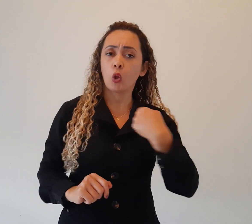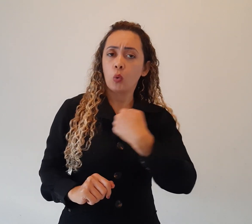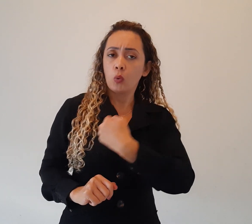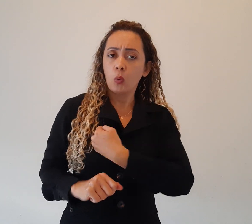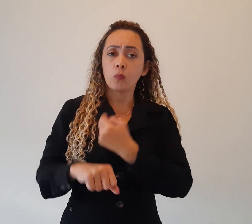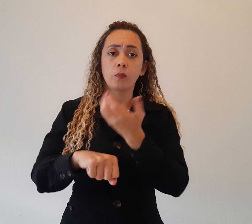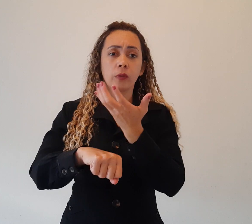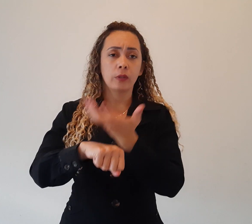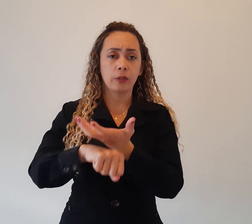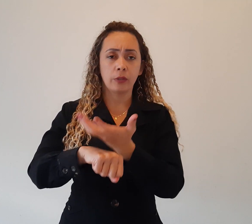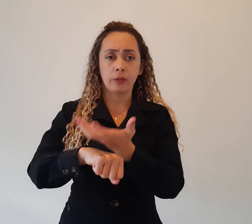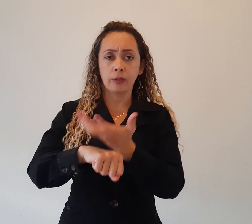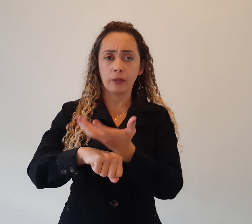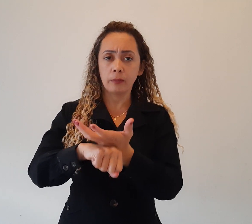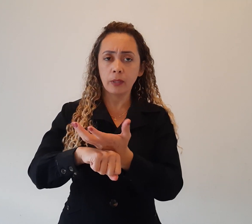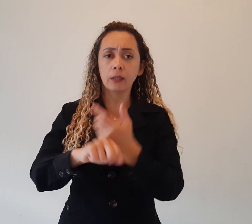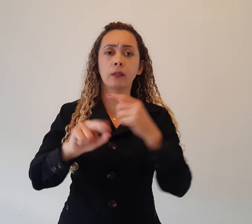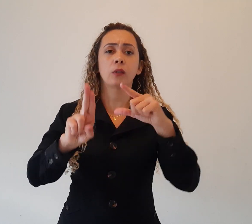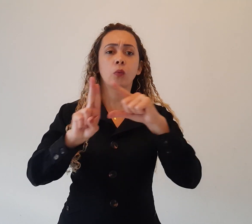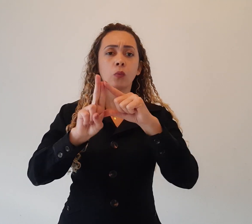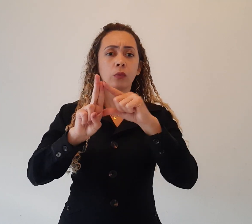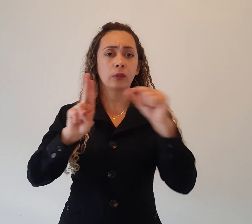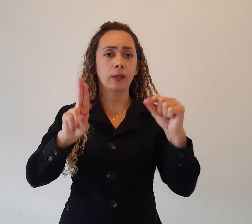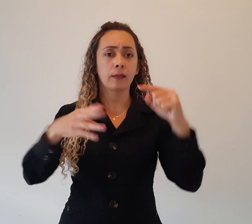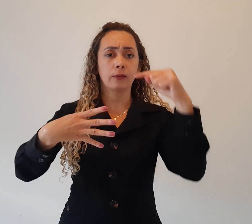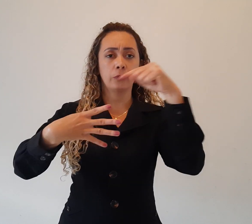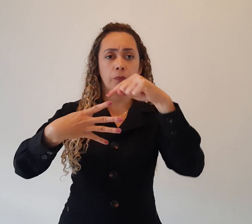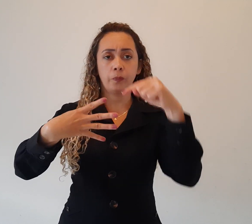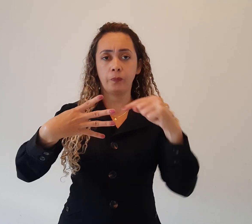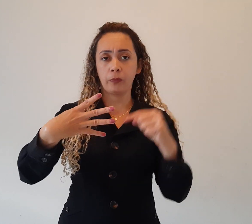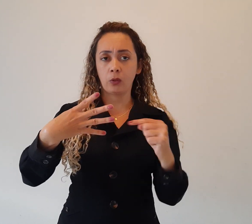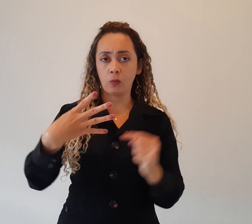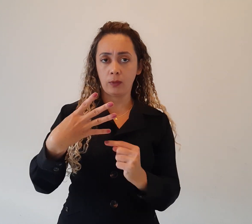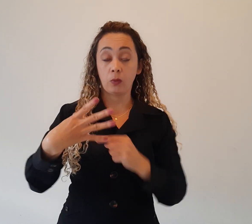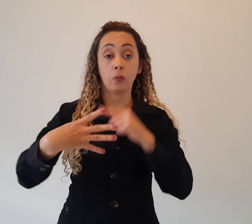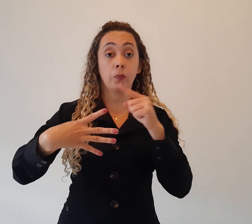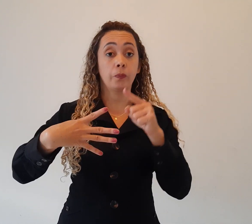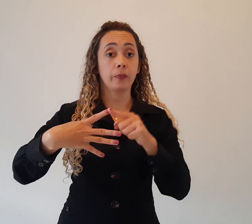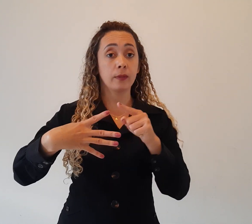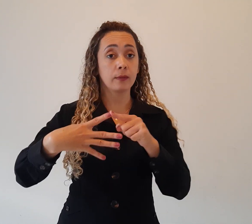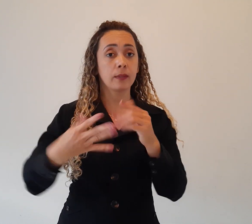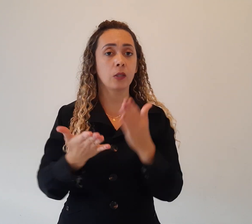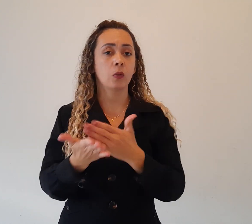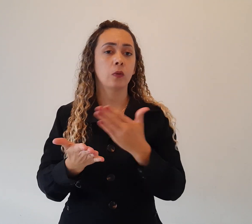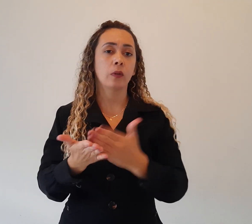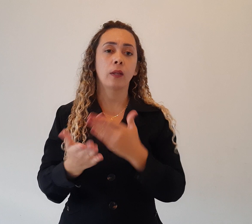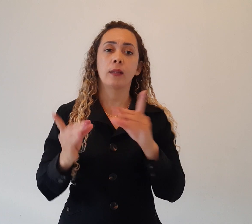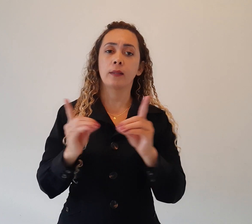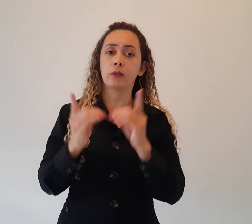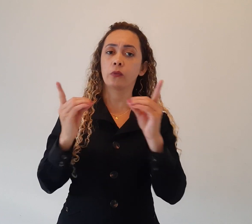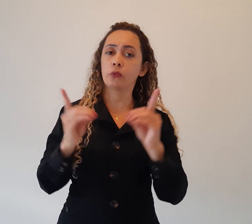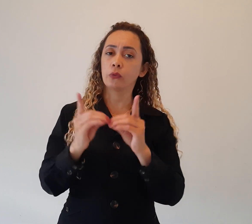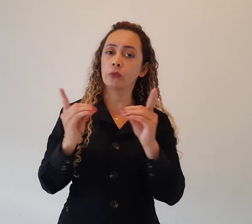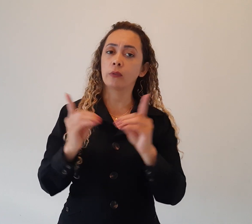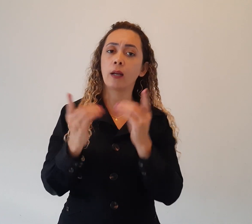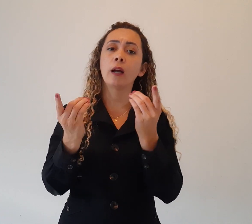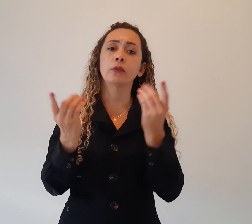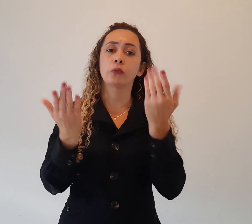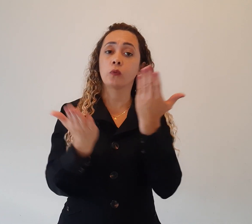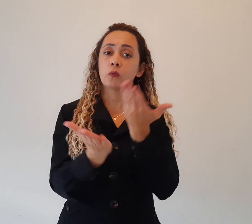disciplina em quatro unidades. Na primeira unidade do nosso caderno de idade, estudaremos a educação